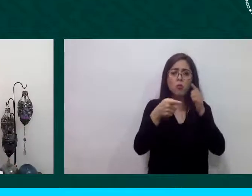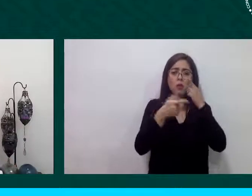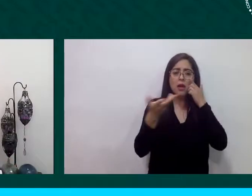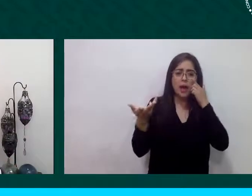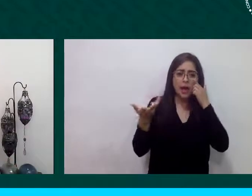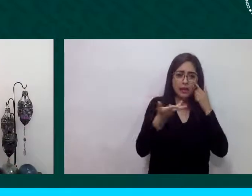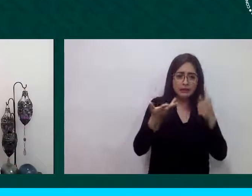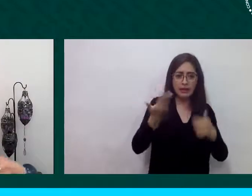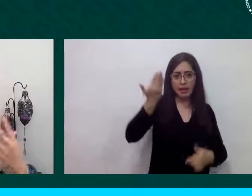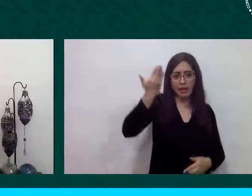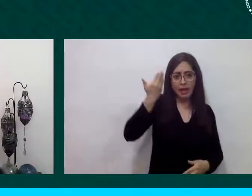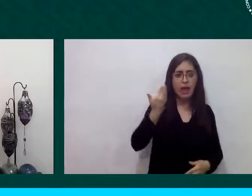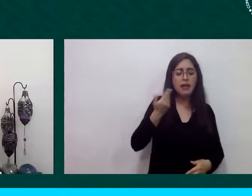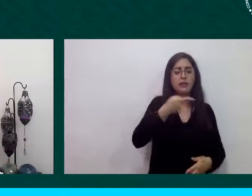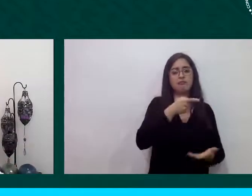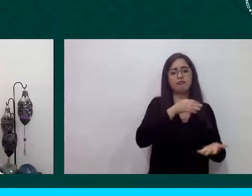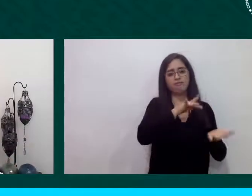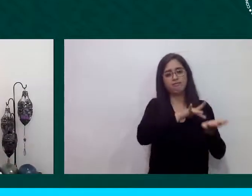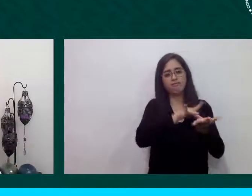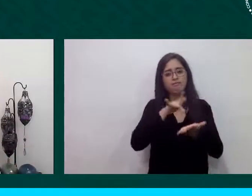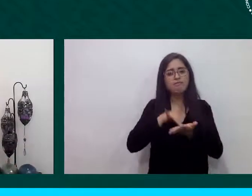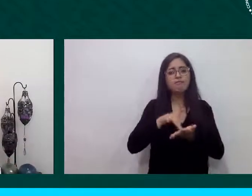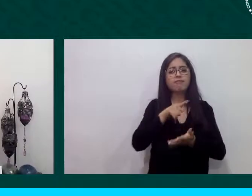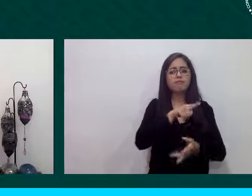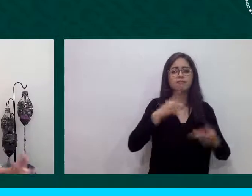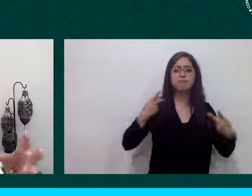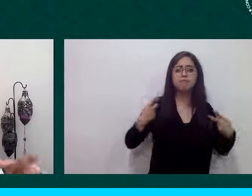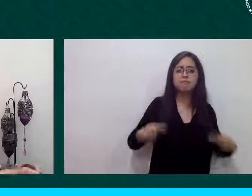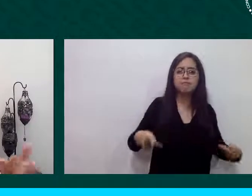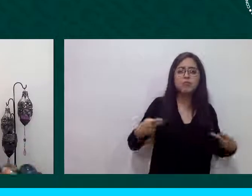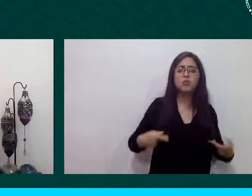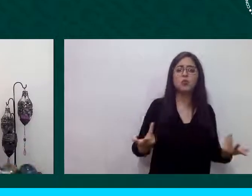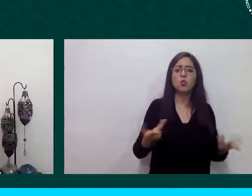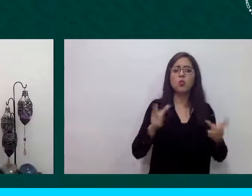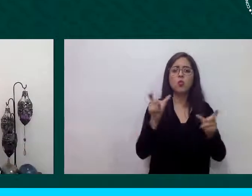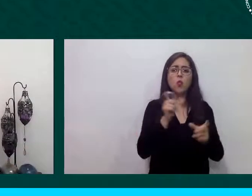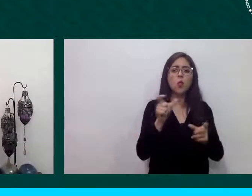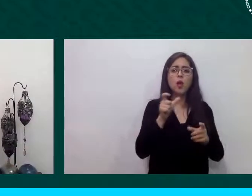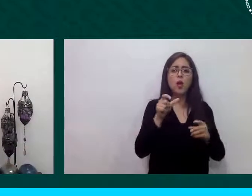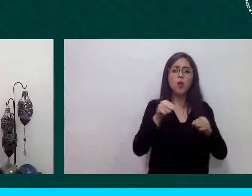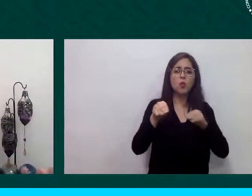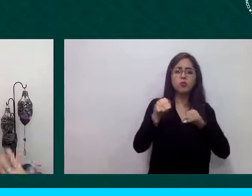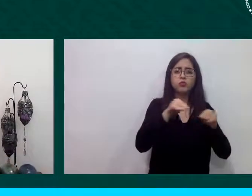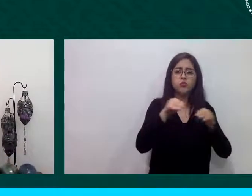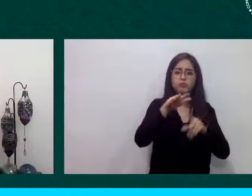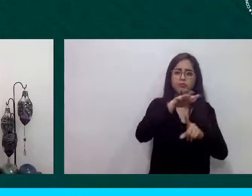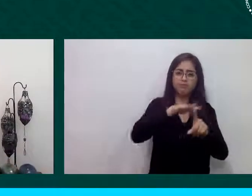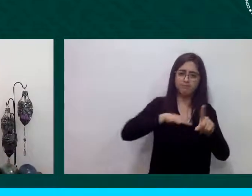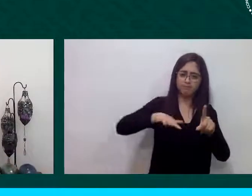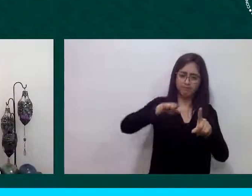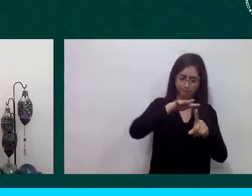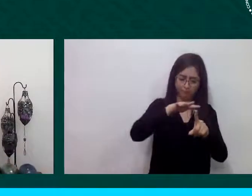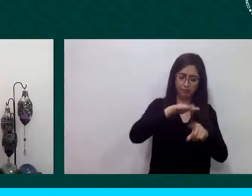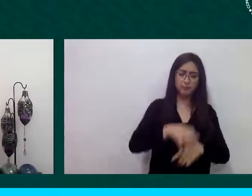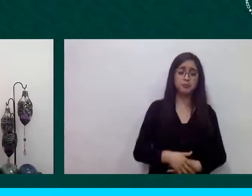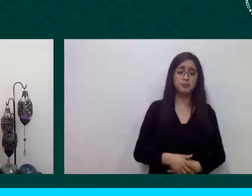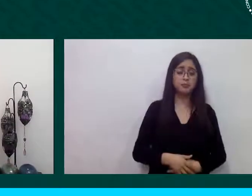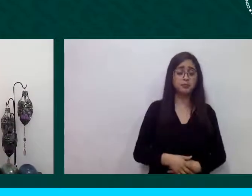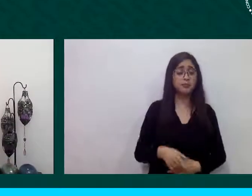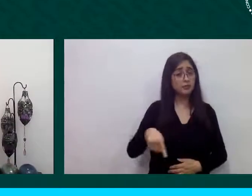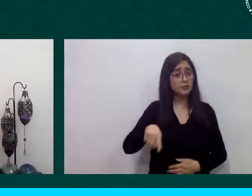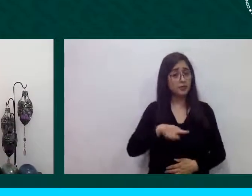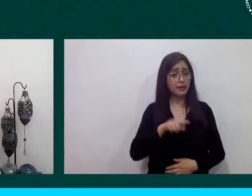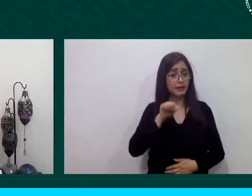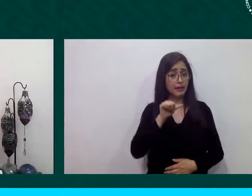población en contextos de movilidad y por parte de sociedad civil desde el año pasado en 2019